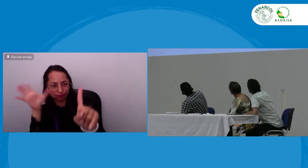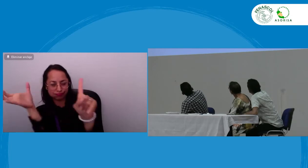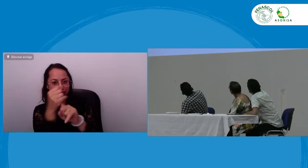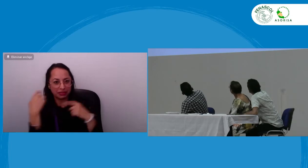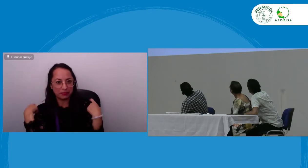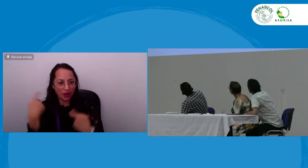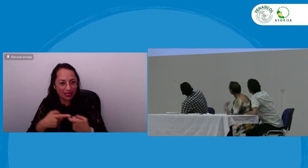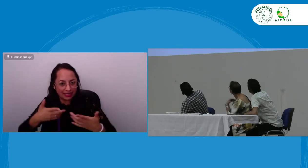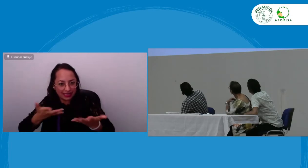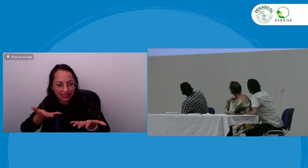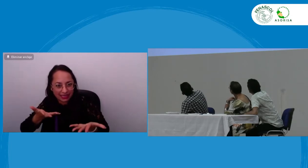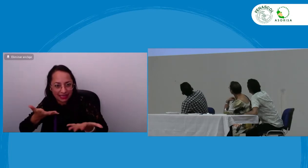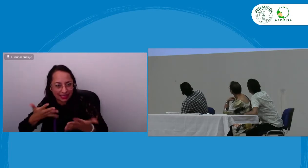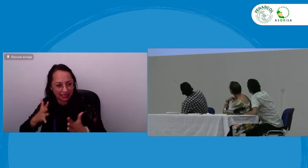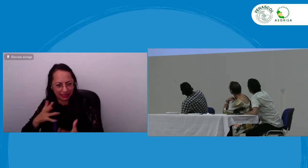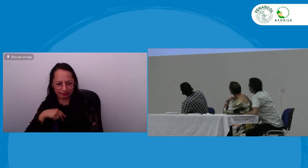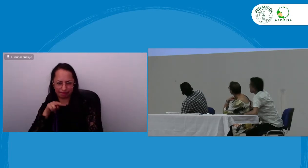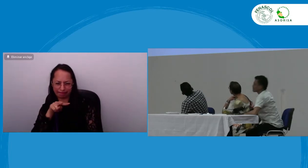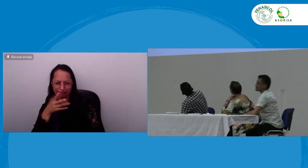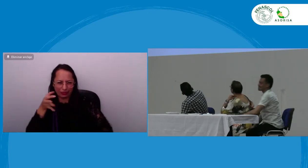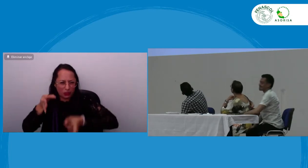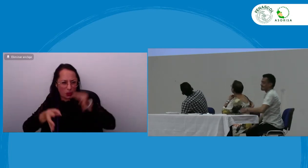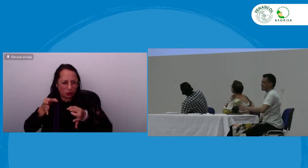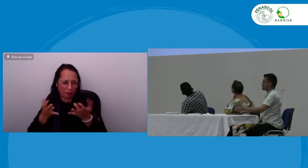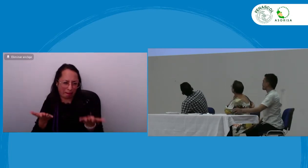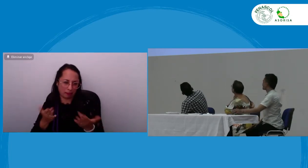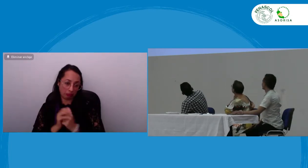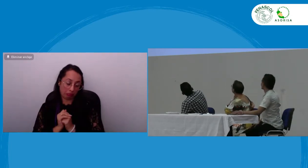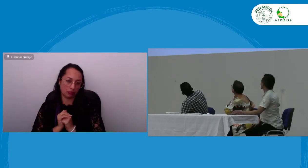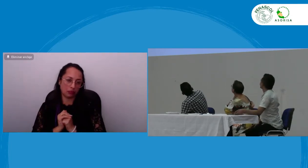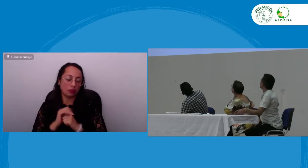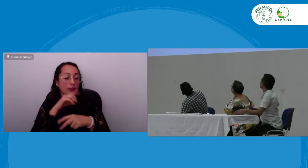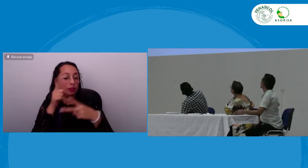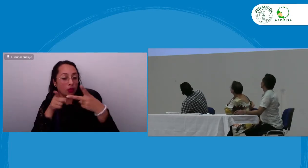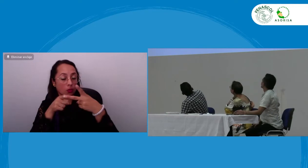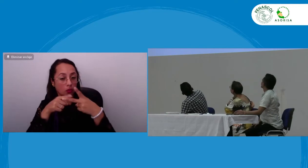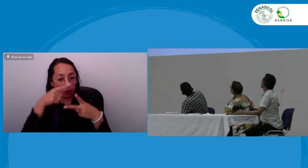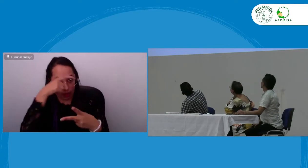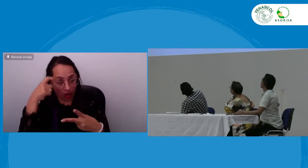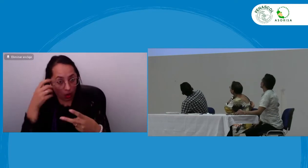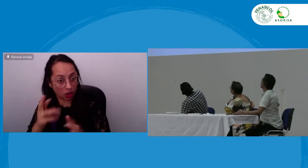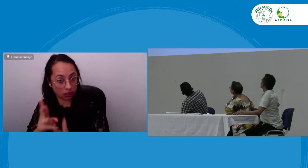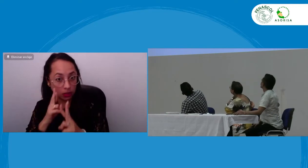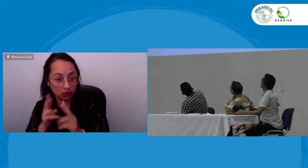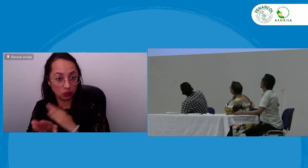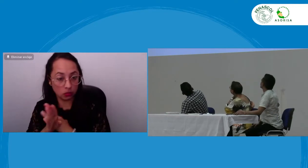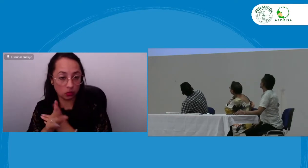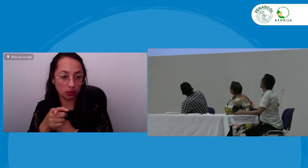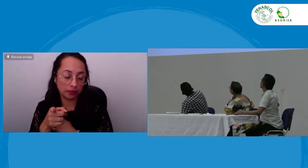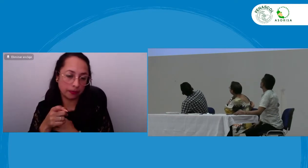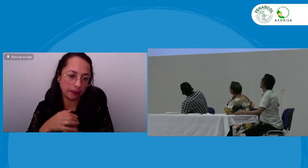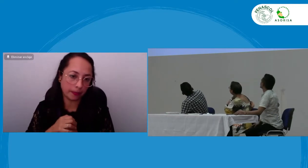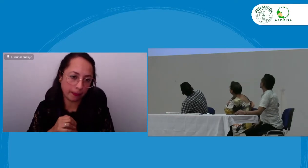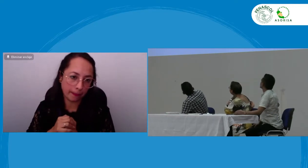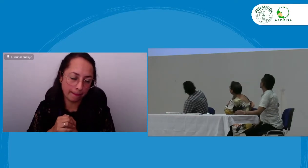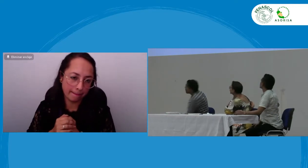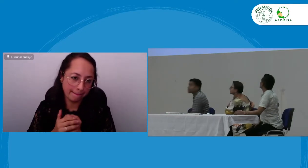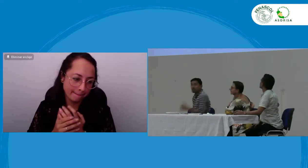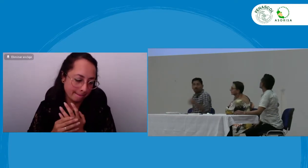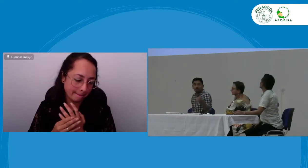poder interactuar con la comunidad oyente creo que esto no es justo ahora bien la pregunta a Giovanni no sé si